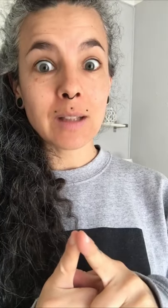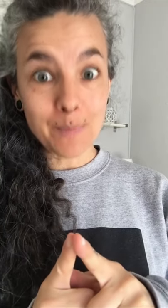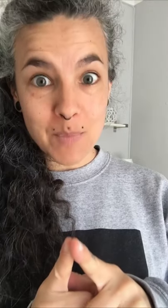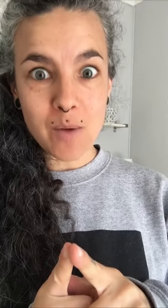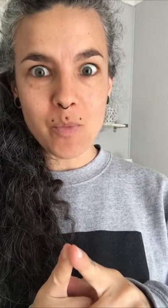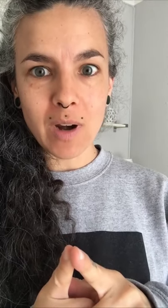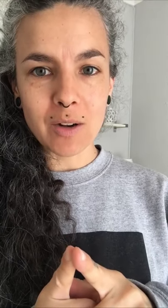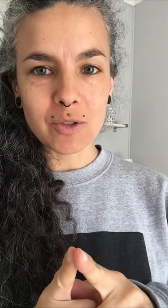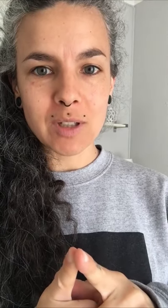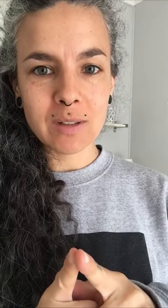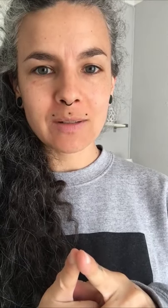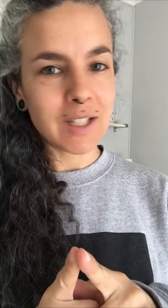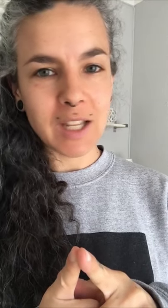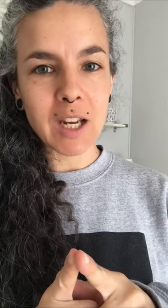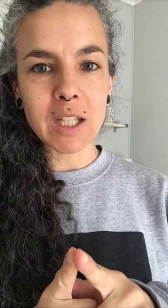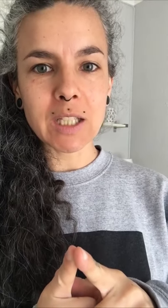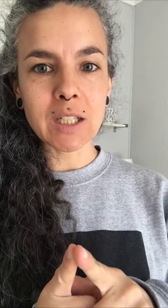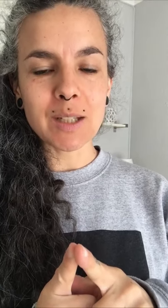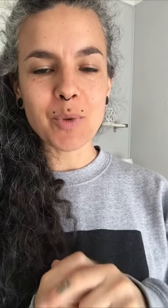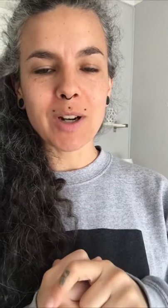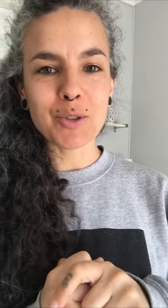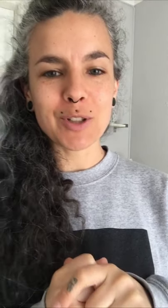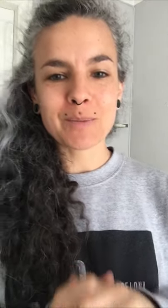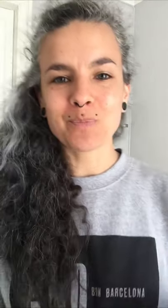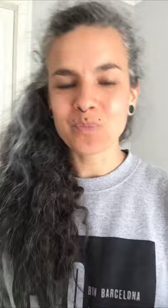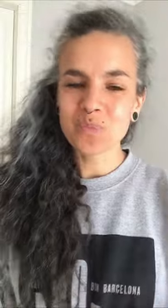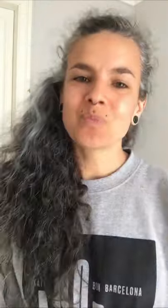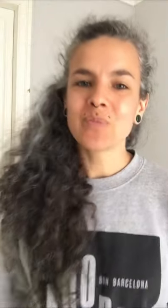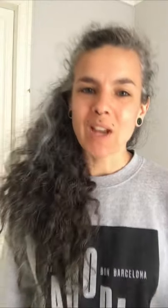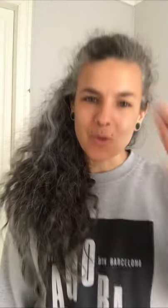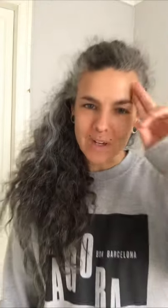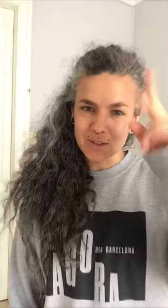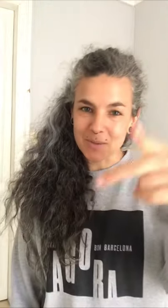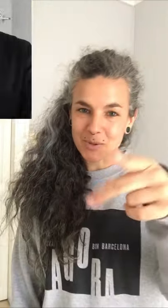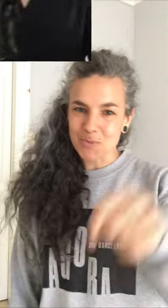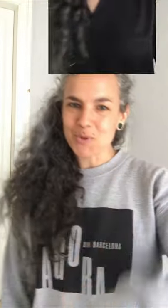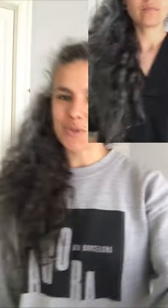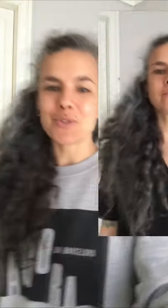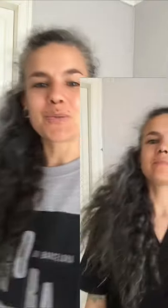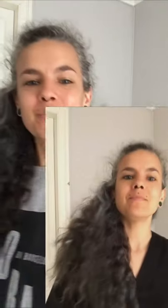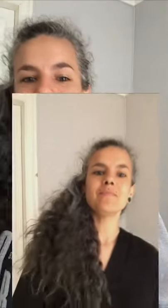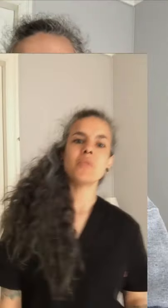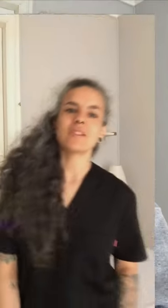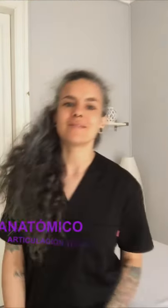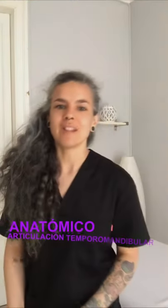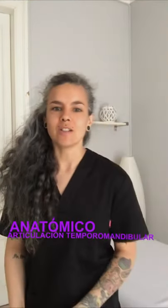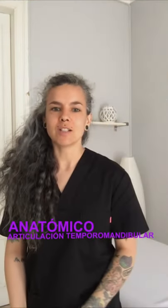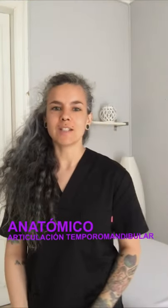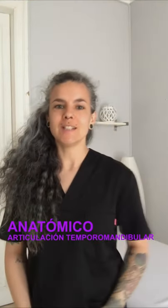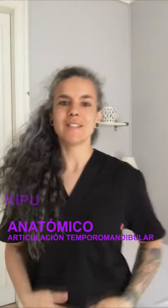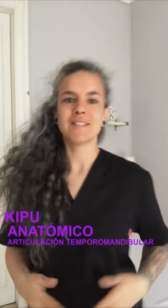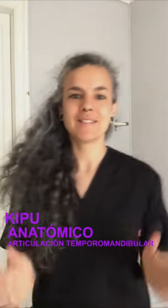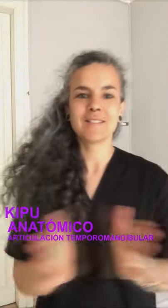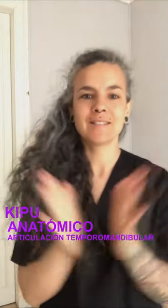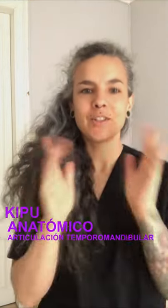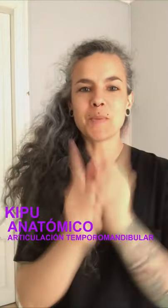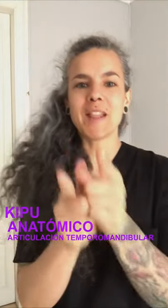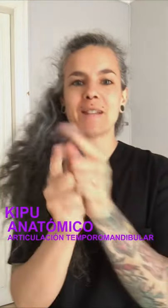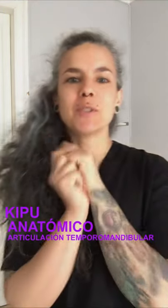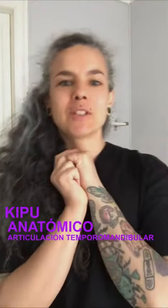también por la noche. Ni siquiera descansa por la noche. En un rato estamos con vosotros. Bueno, y ahora sí, comenzamos.